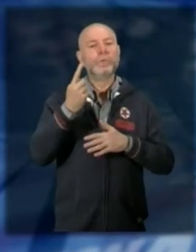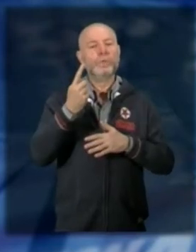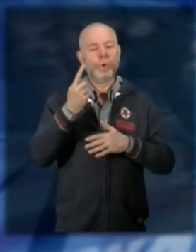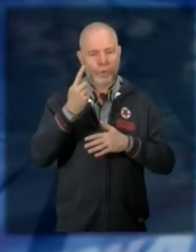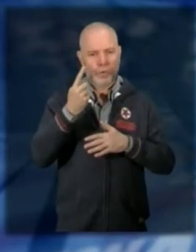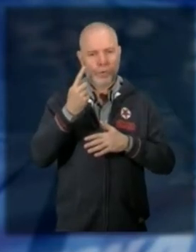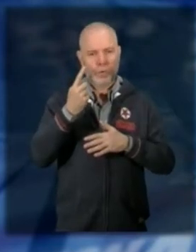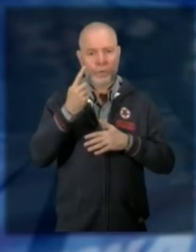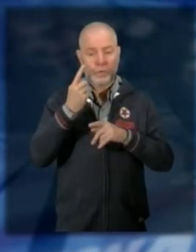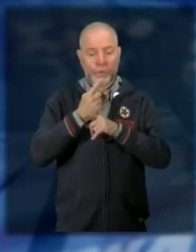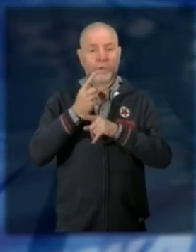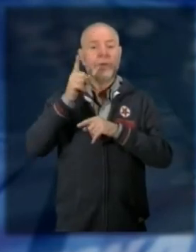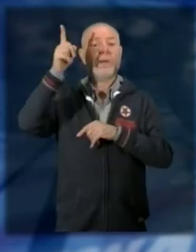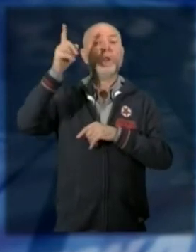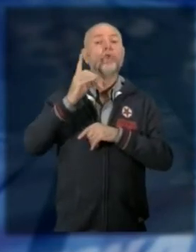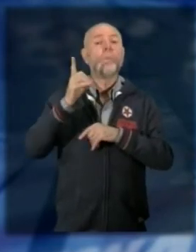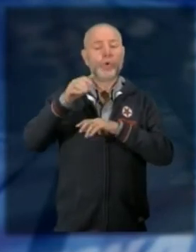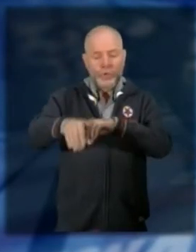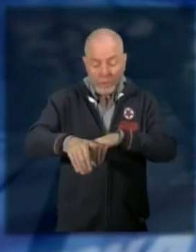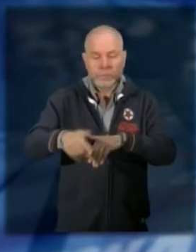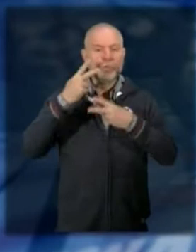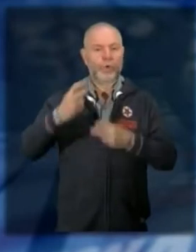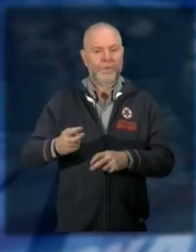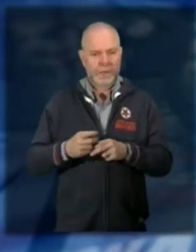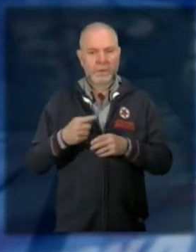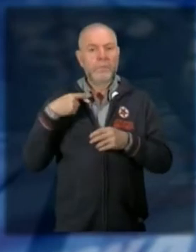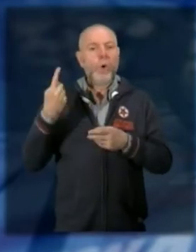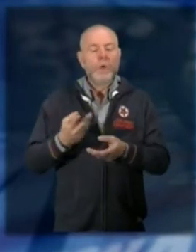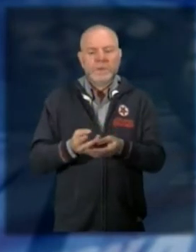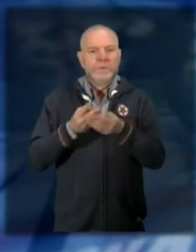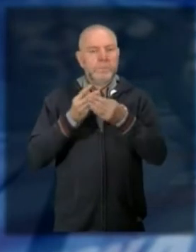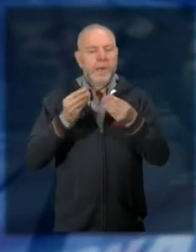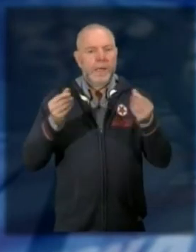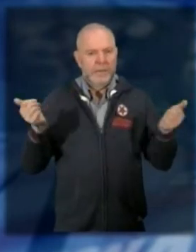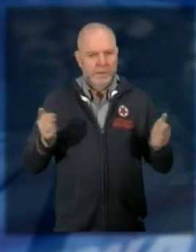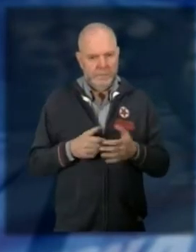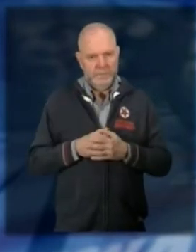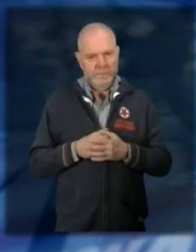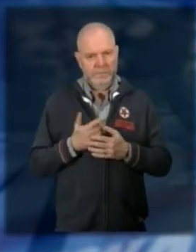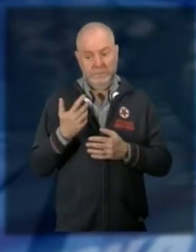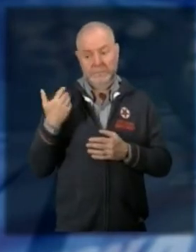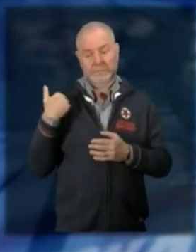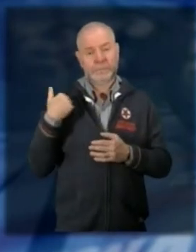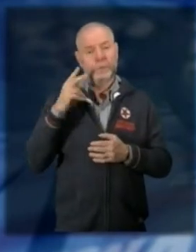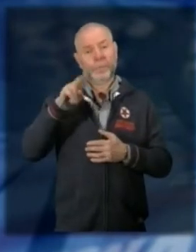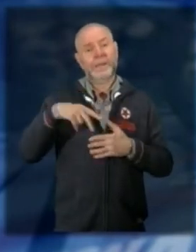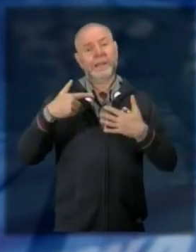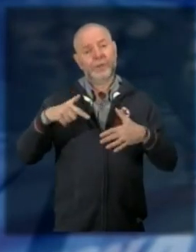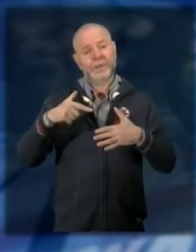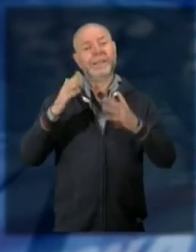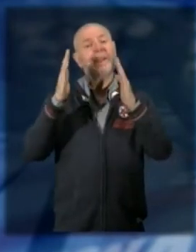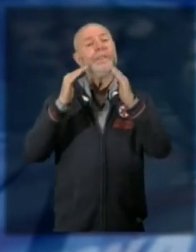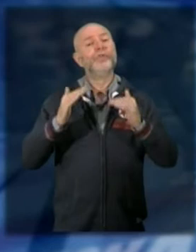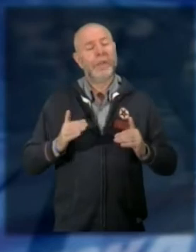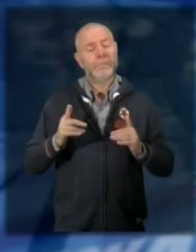realizzazione di un pozzo a Domodossola, di cui il rinvenimento si era persa da allora ogni traccia il 14 dicembre 2017, militari